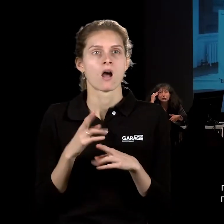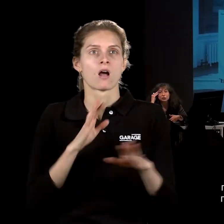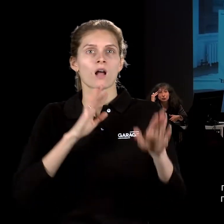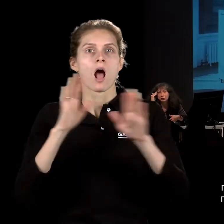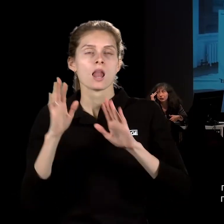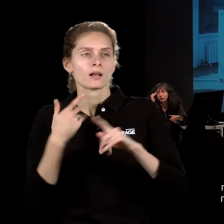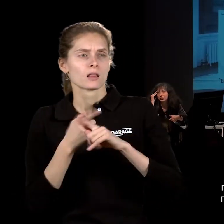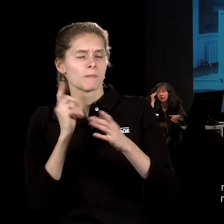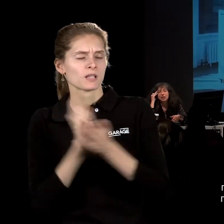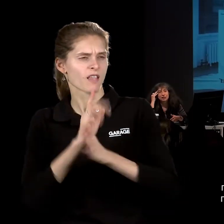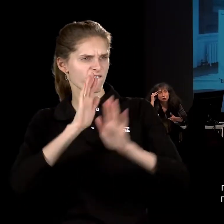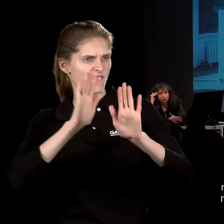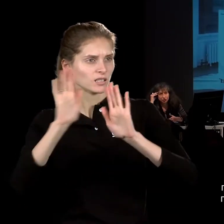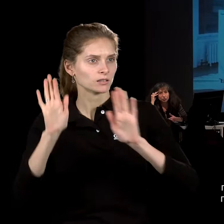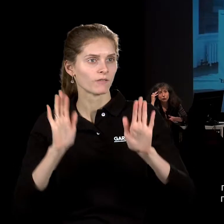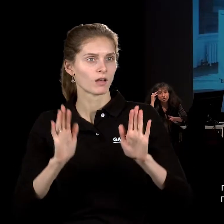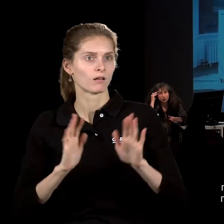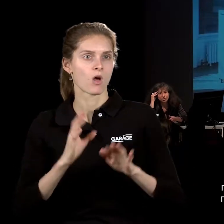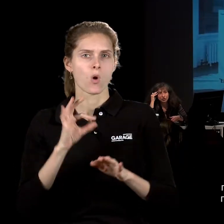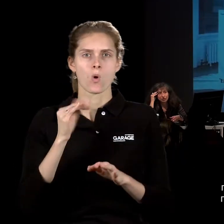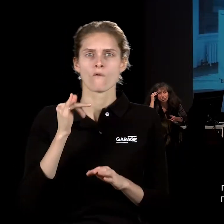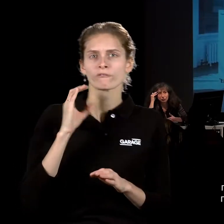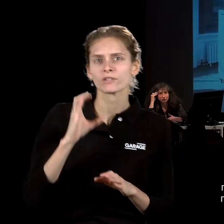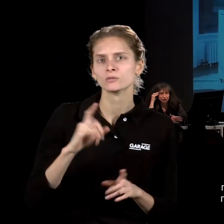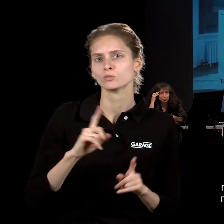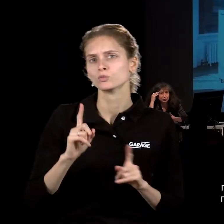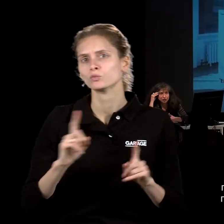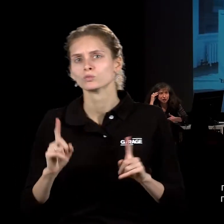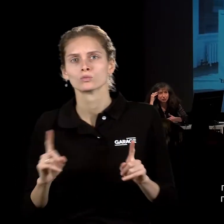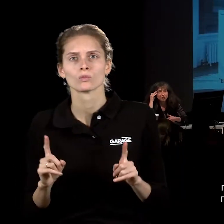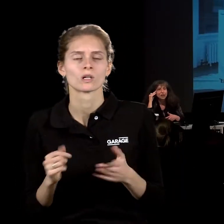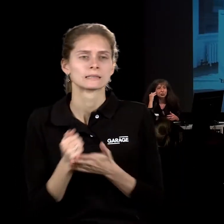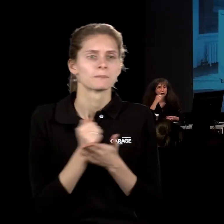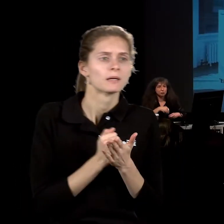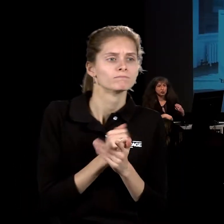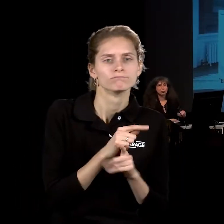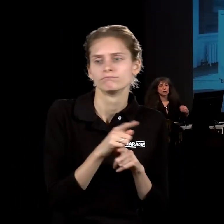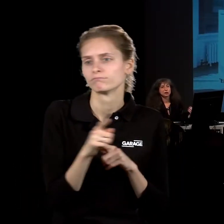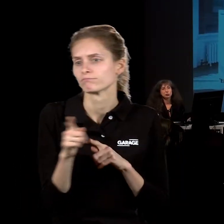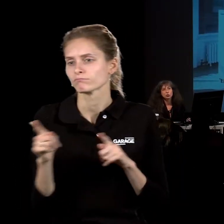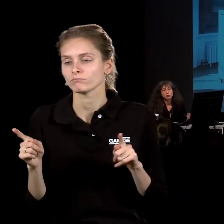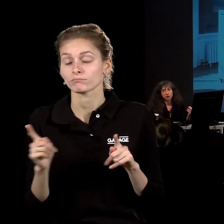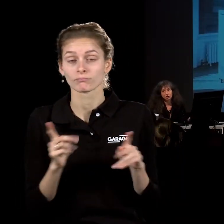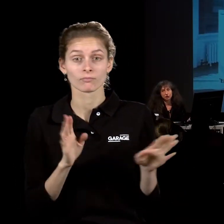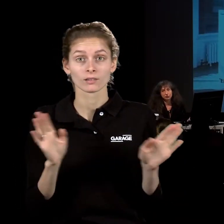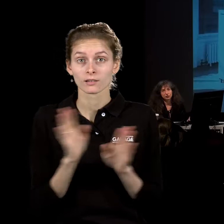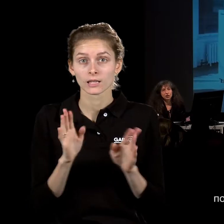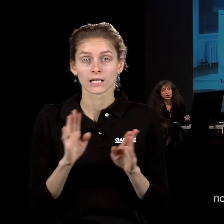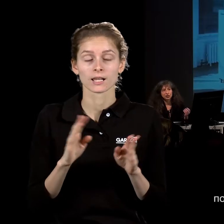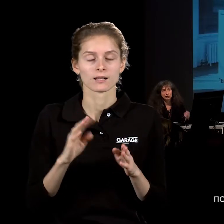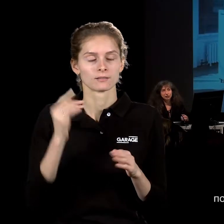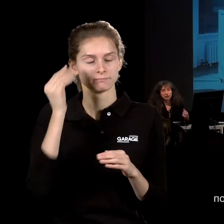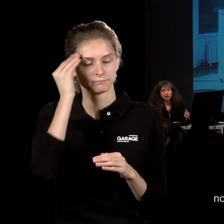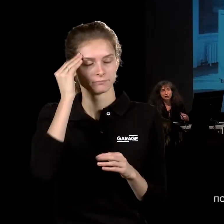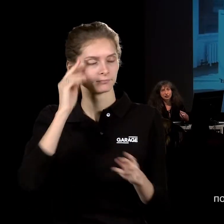является выставочным пространством, тем, что является офисом галереи, тем, что является там запасниками. То есть это была перекодировка пространства.